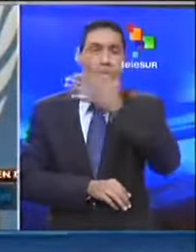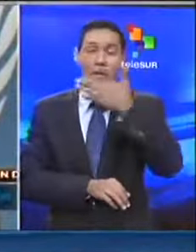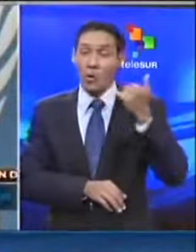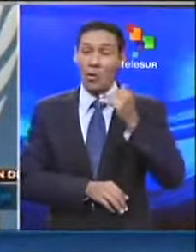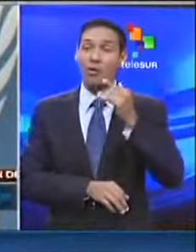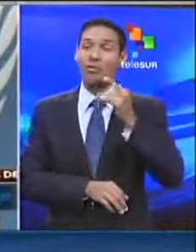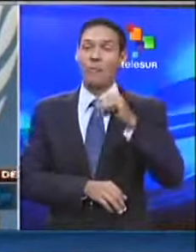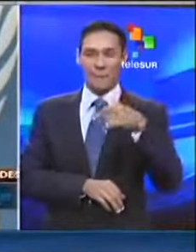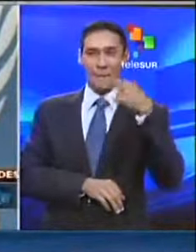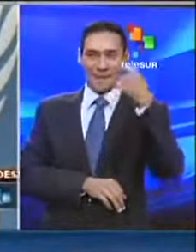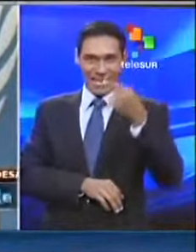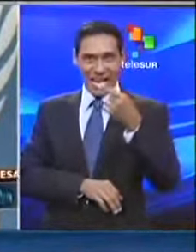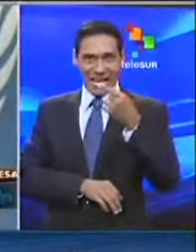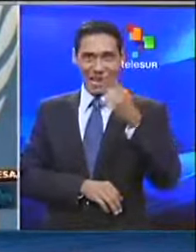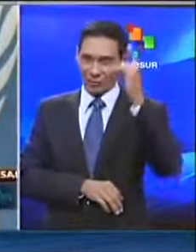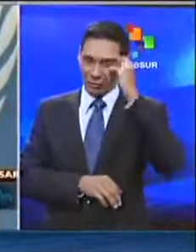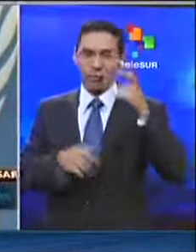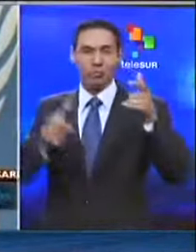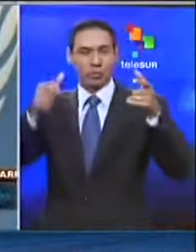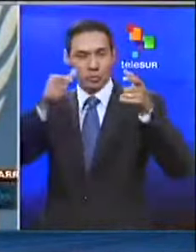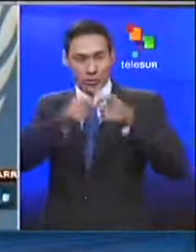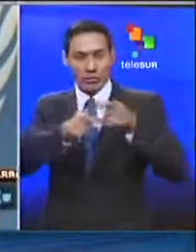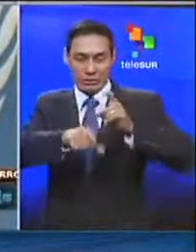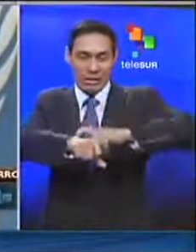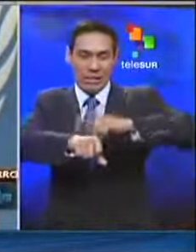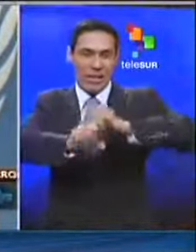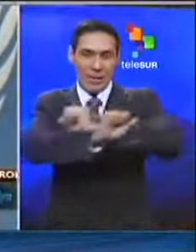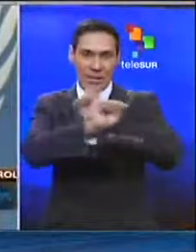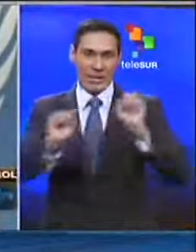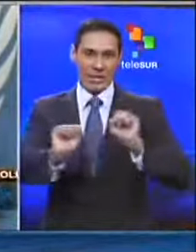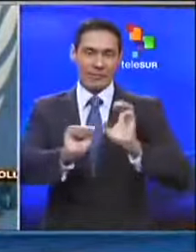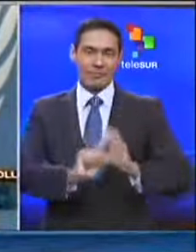el día de mañana en tempranas horas.